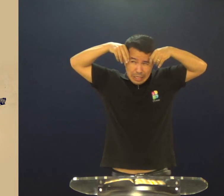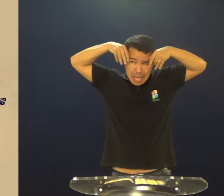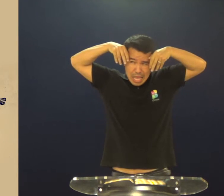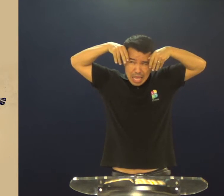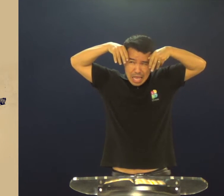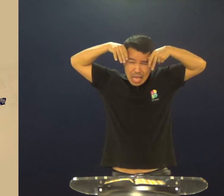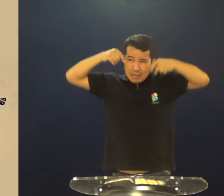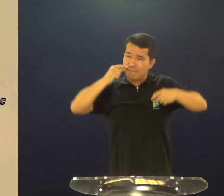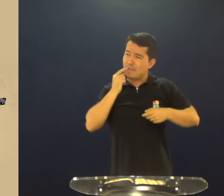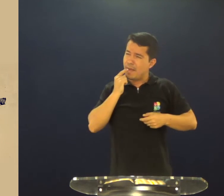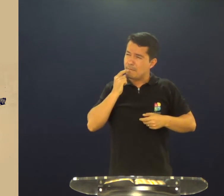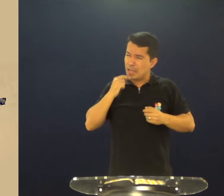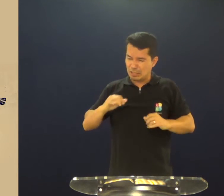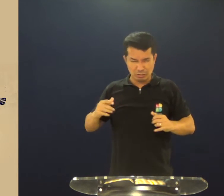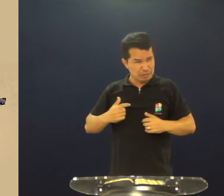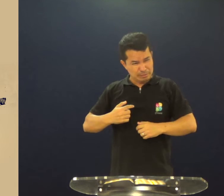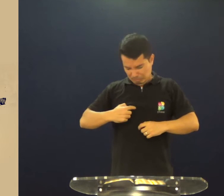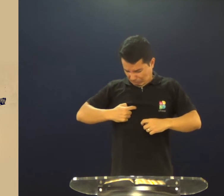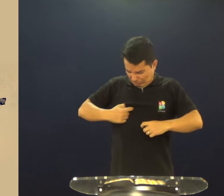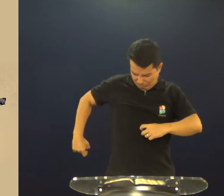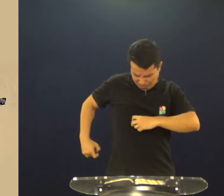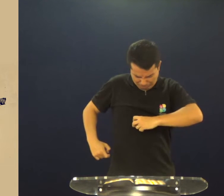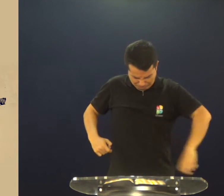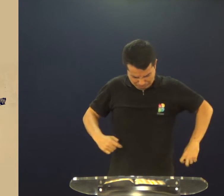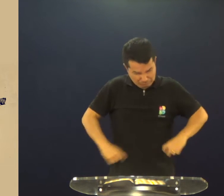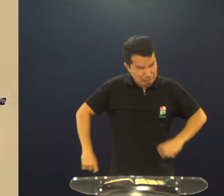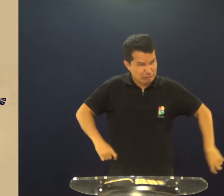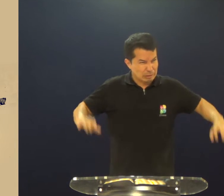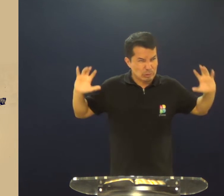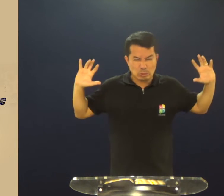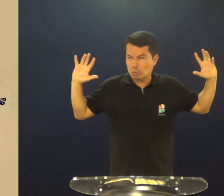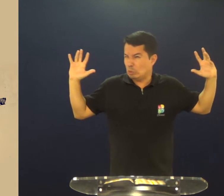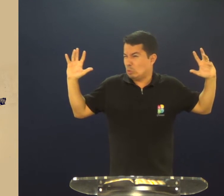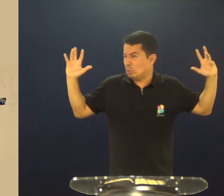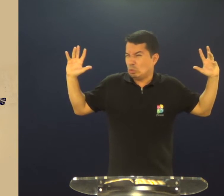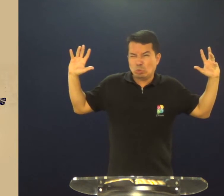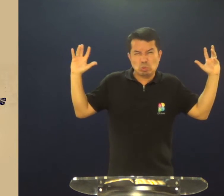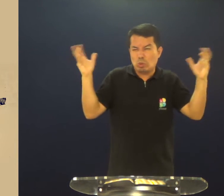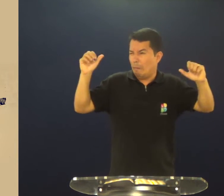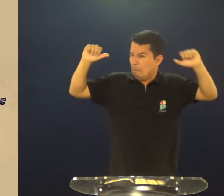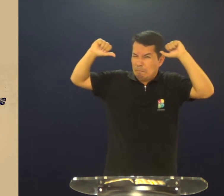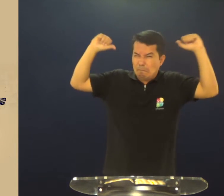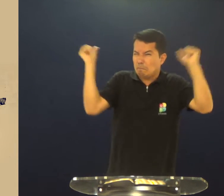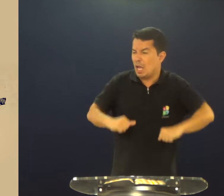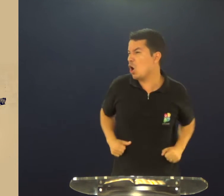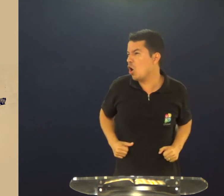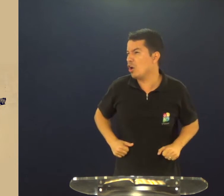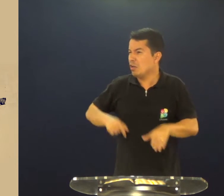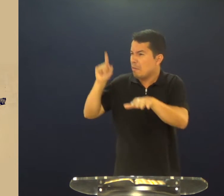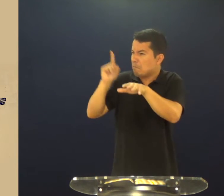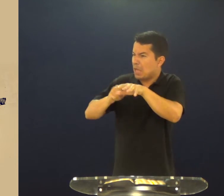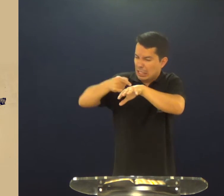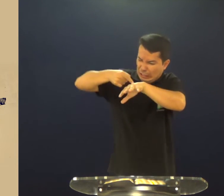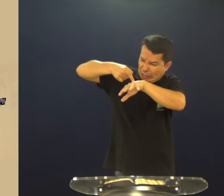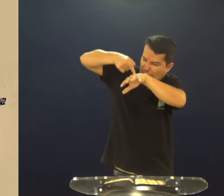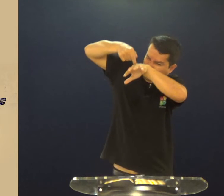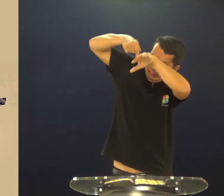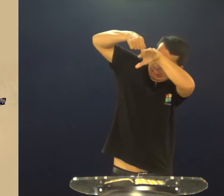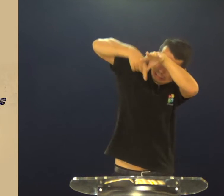recebeu uma coroa de espinhos, Jesus foi horrível, que